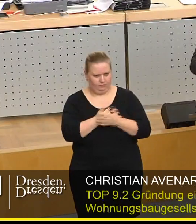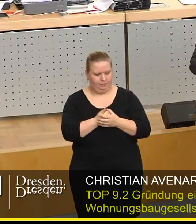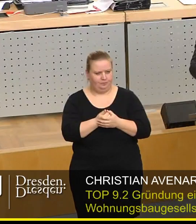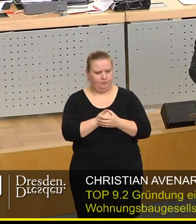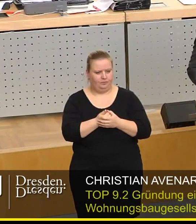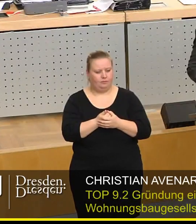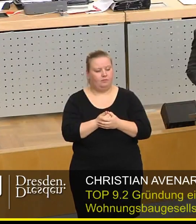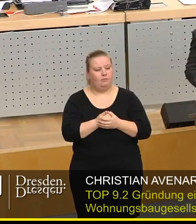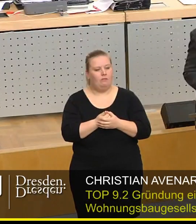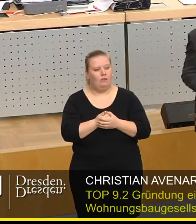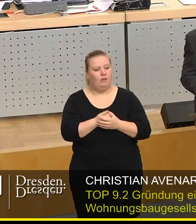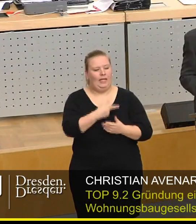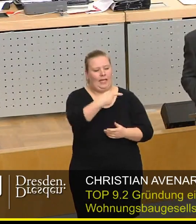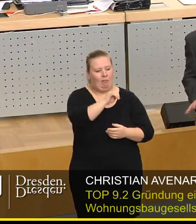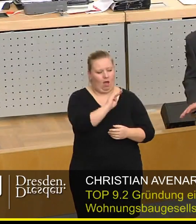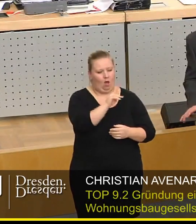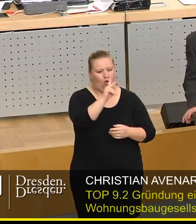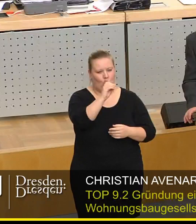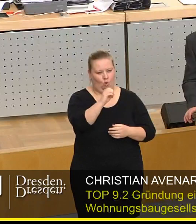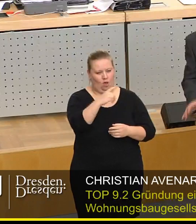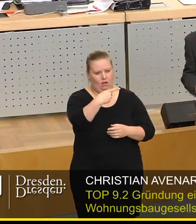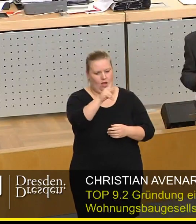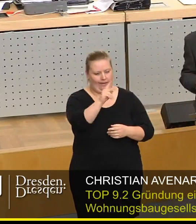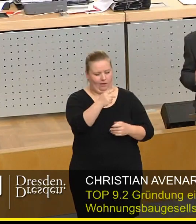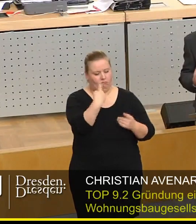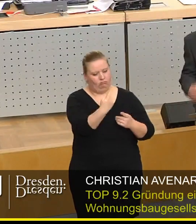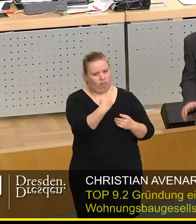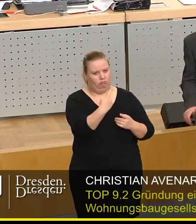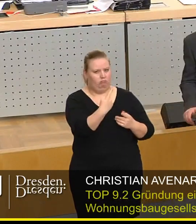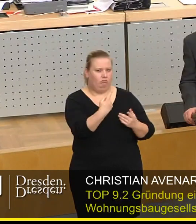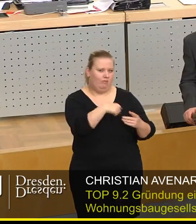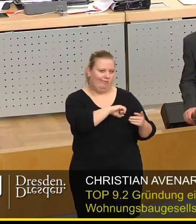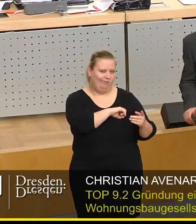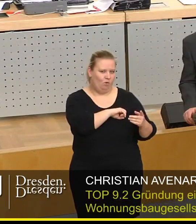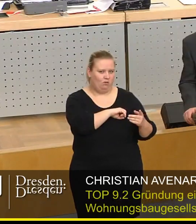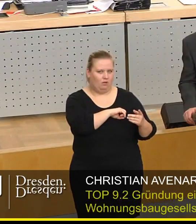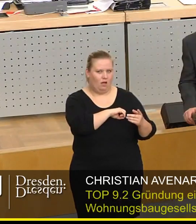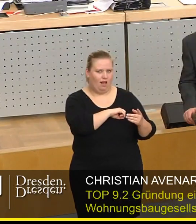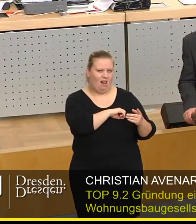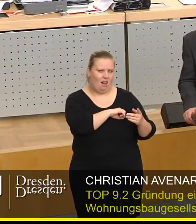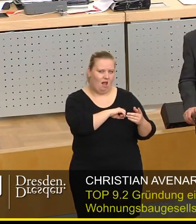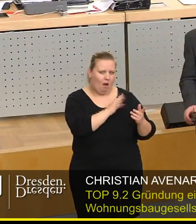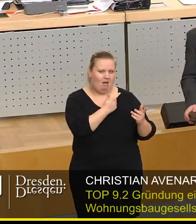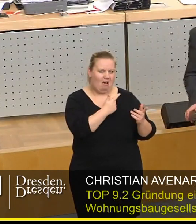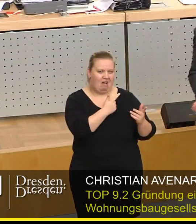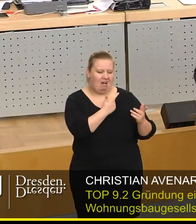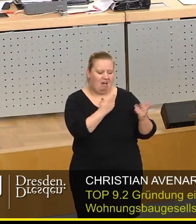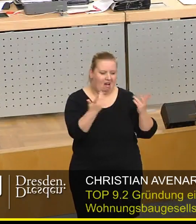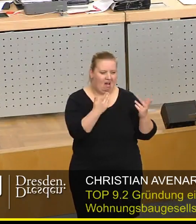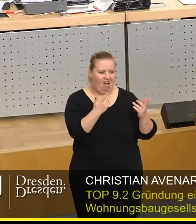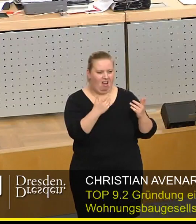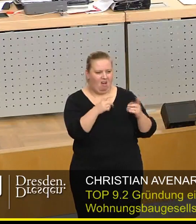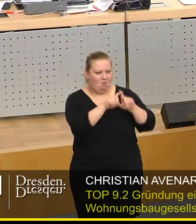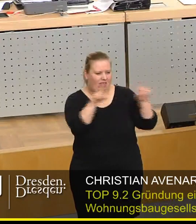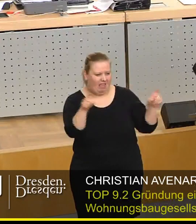Die GmbH und Co. KG schafft uns ein sehr wenig flexibles Unternehmen, ein